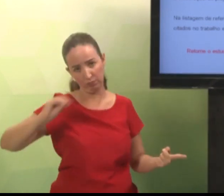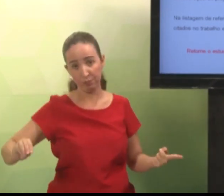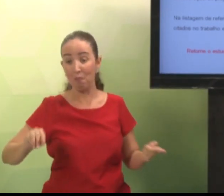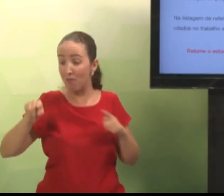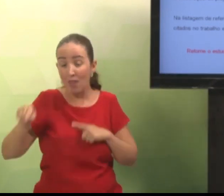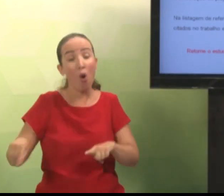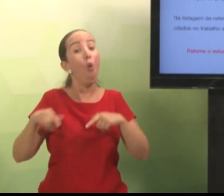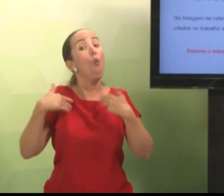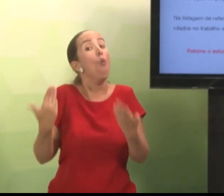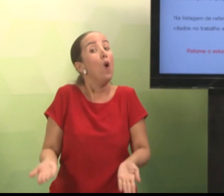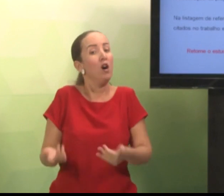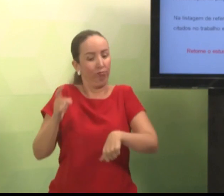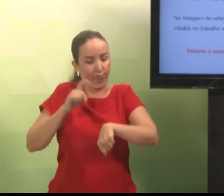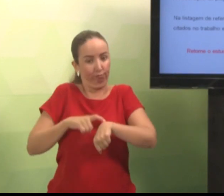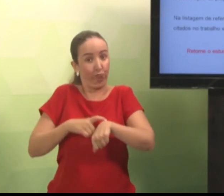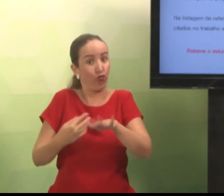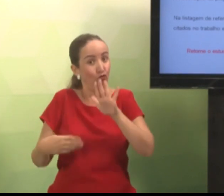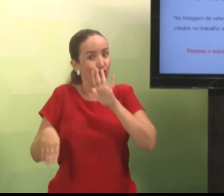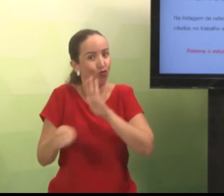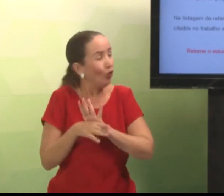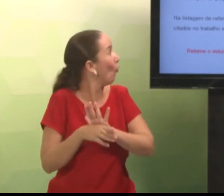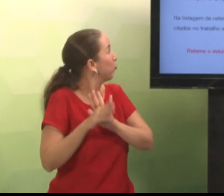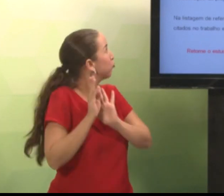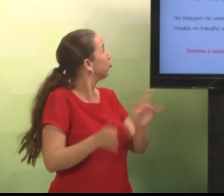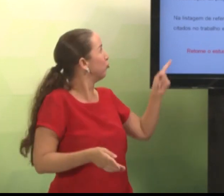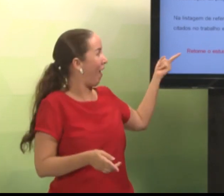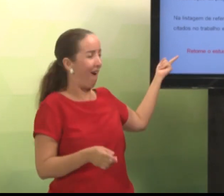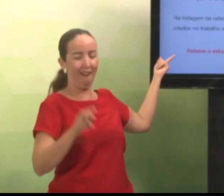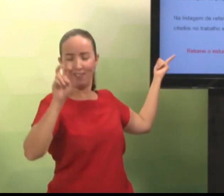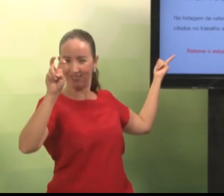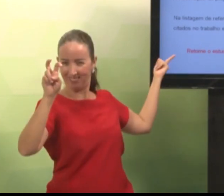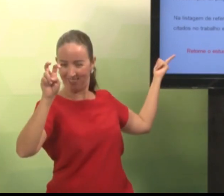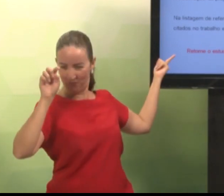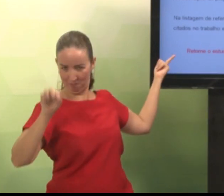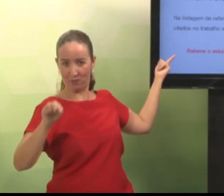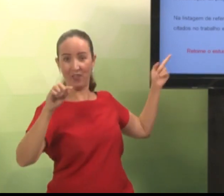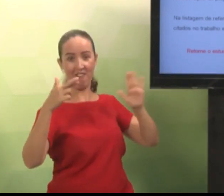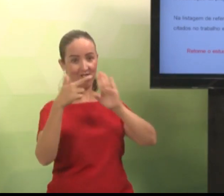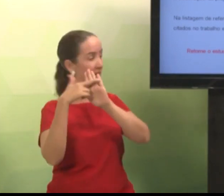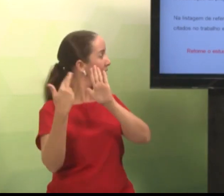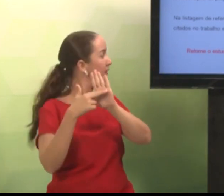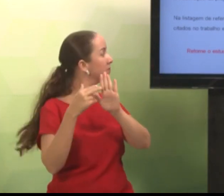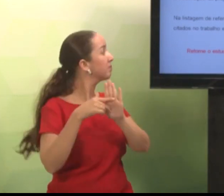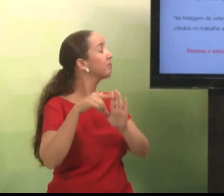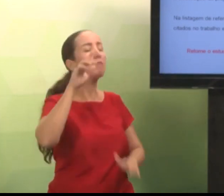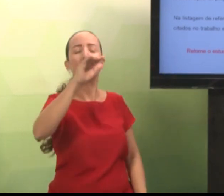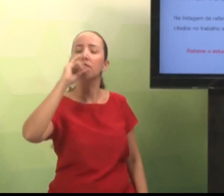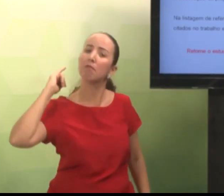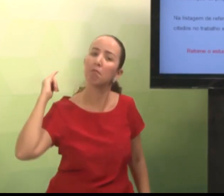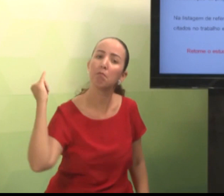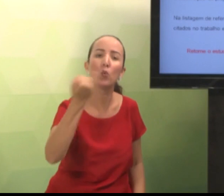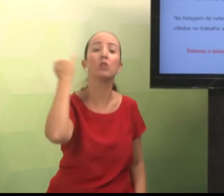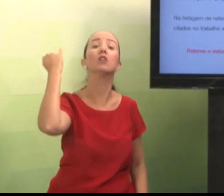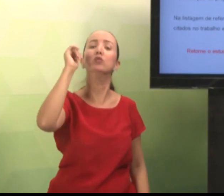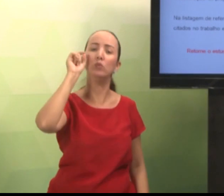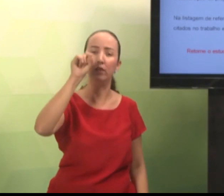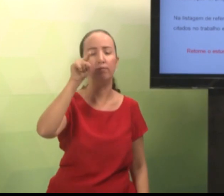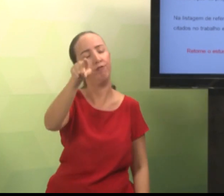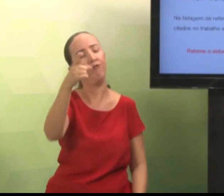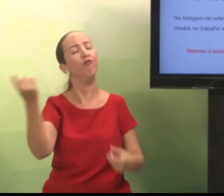proposta de inclusão, um documento, coloque também. Então, percebam que você tem que colocar todos os trabalhos